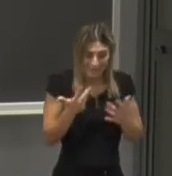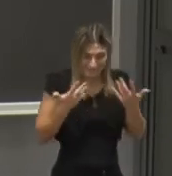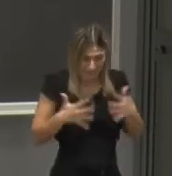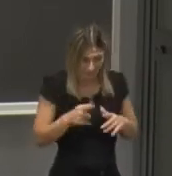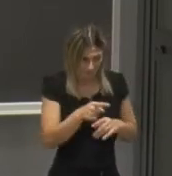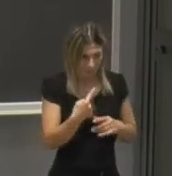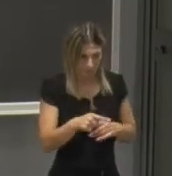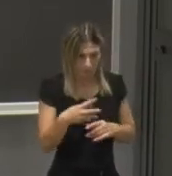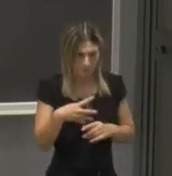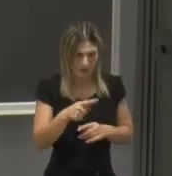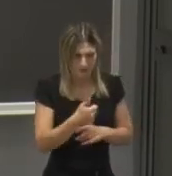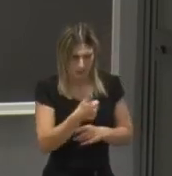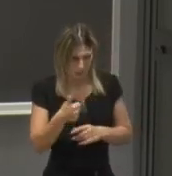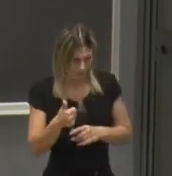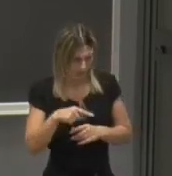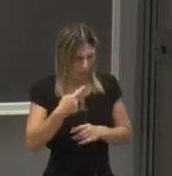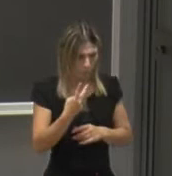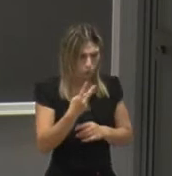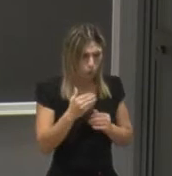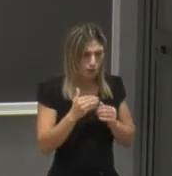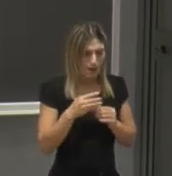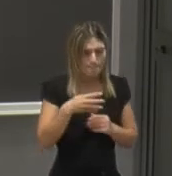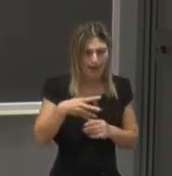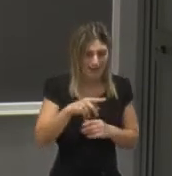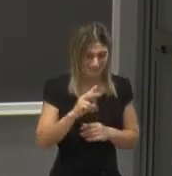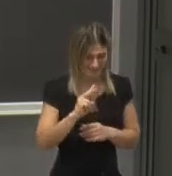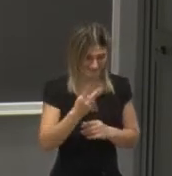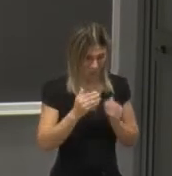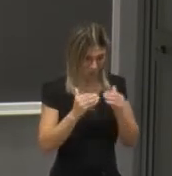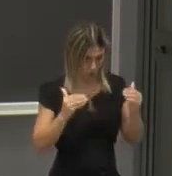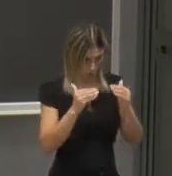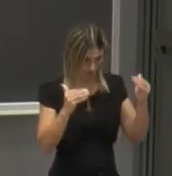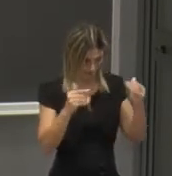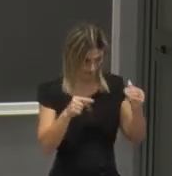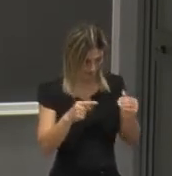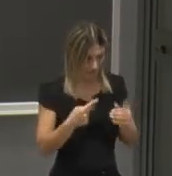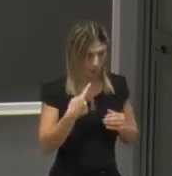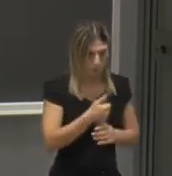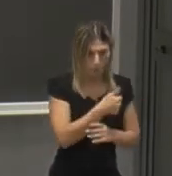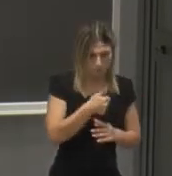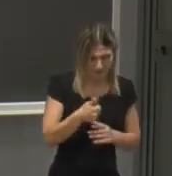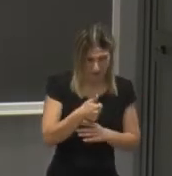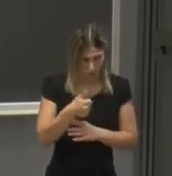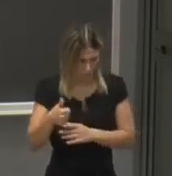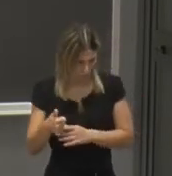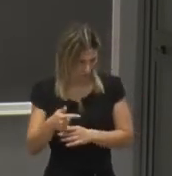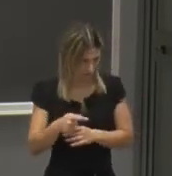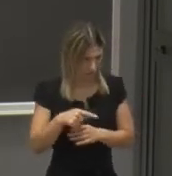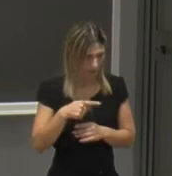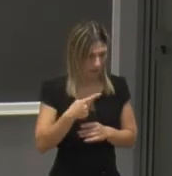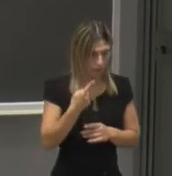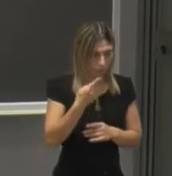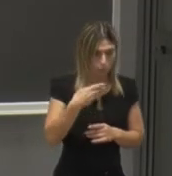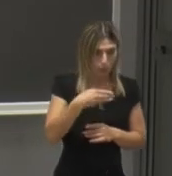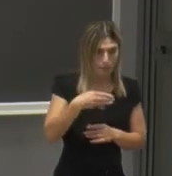dura un anno due master di secondo livello cioè dopo la laurea magistrale anch'essi durano ciascuno un anno uno in